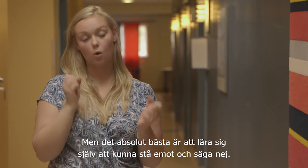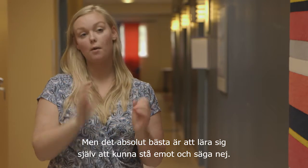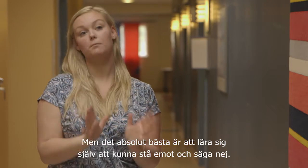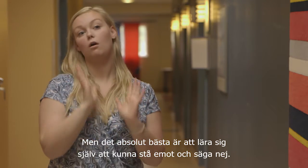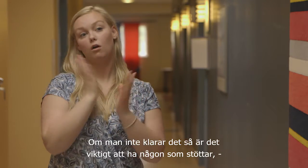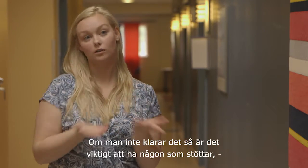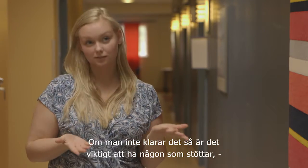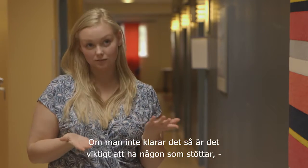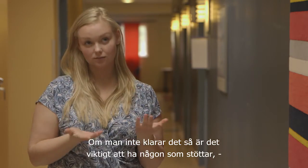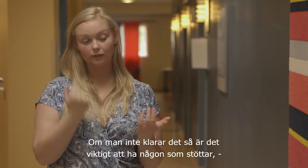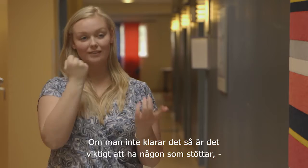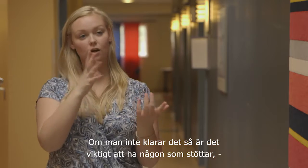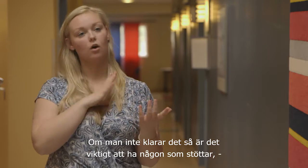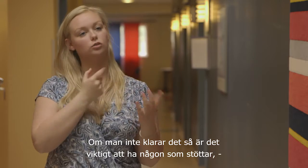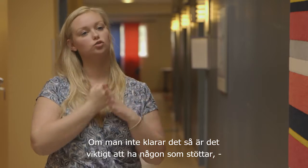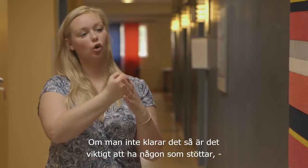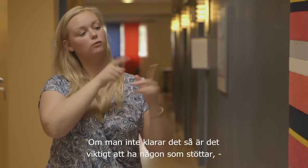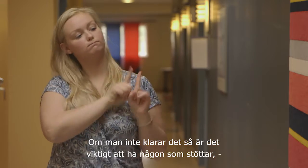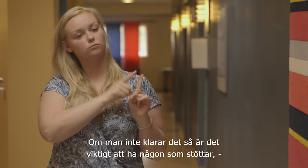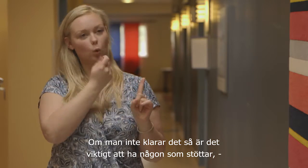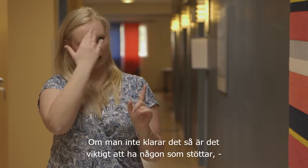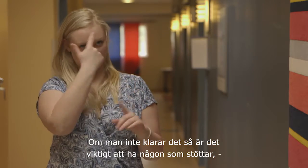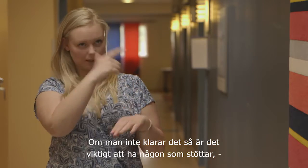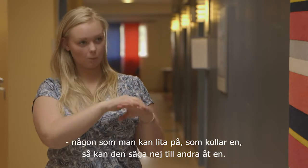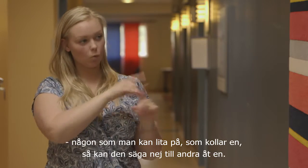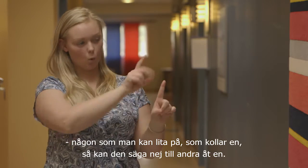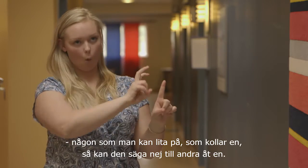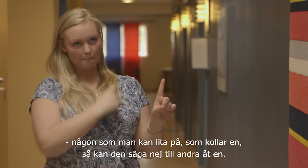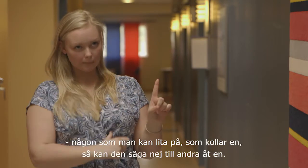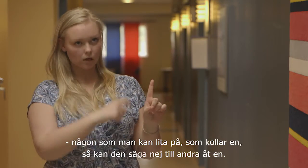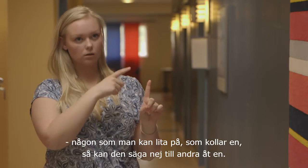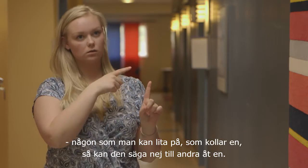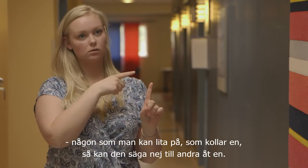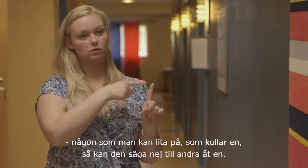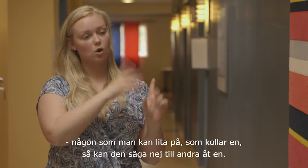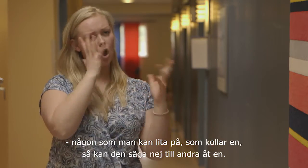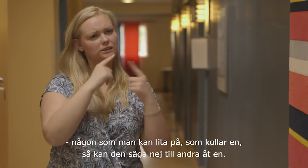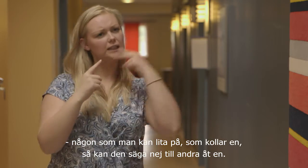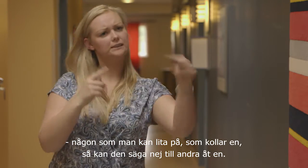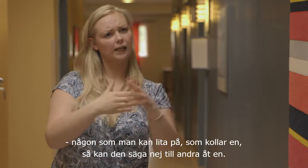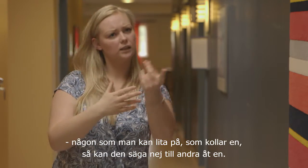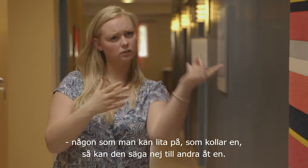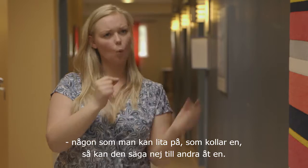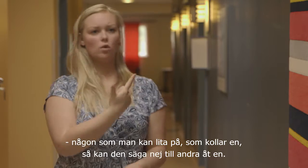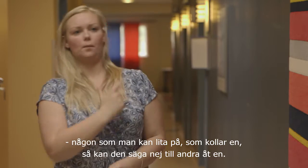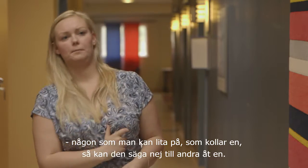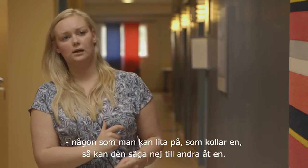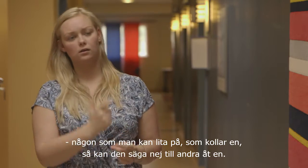Om man inte klarar det så är det viktigt att ha någon som stöttar någon man kan lita på, som kollar en. Så kan den säga nej till andra åt den.